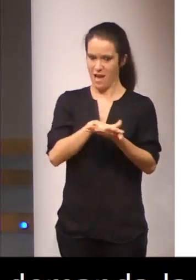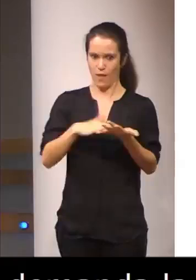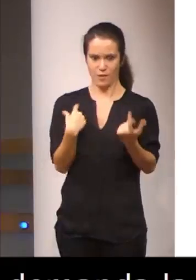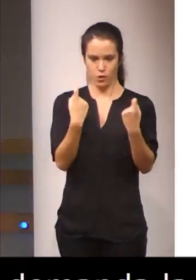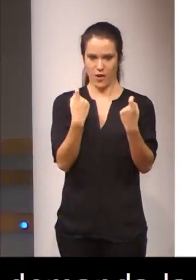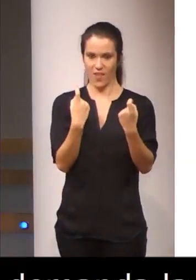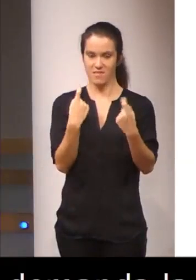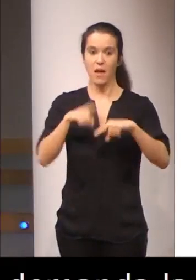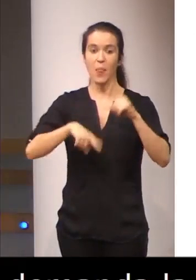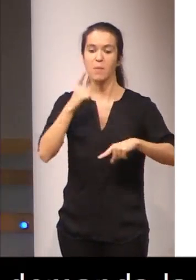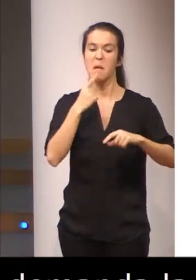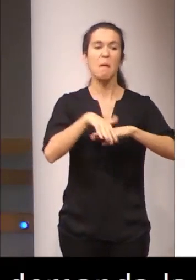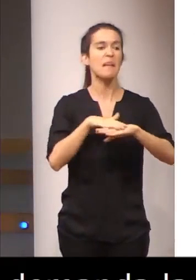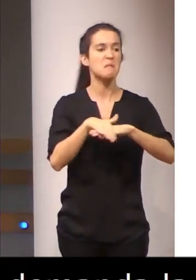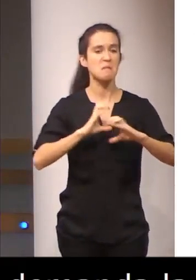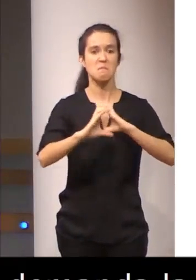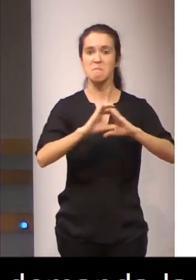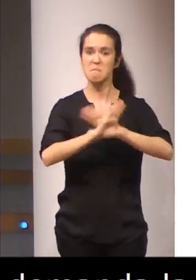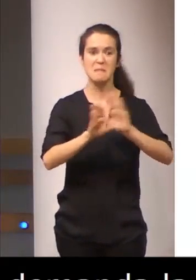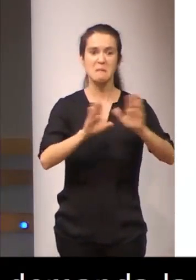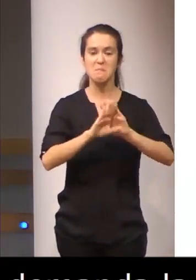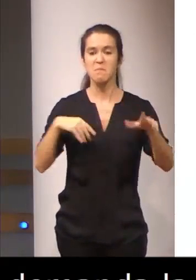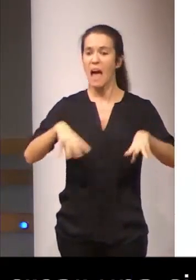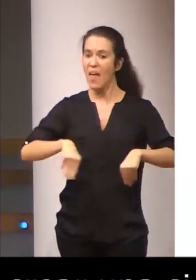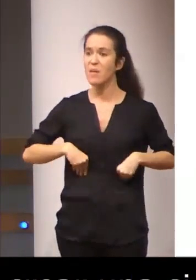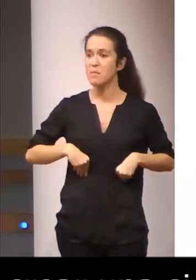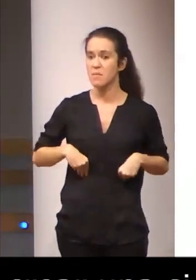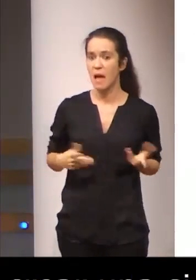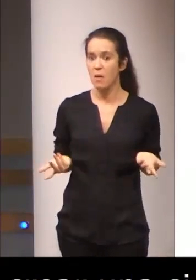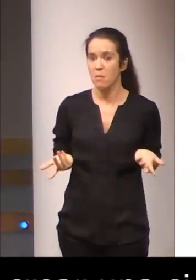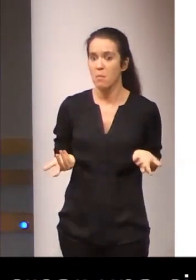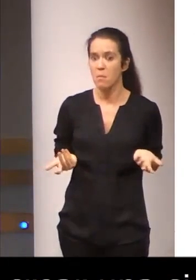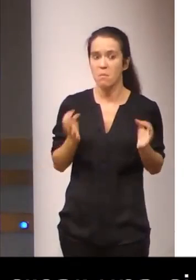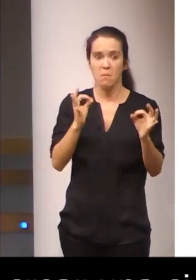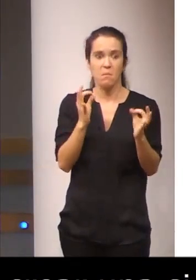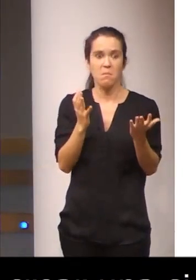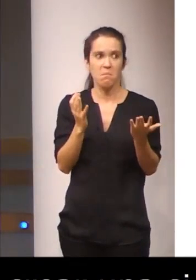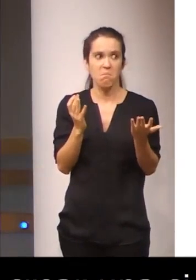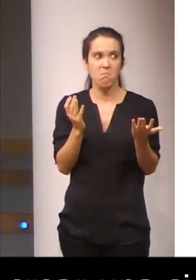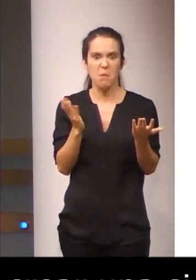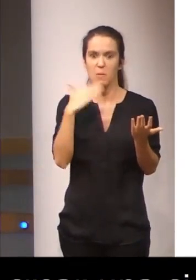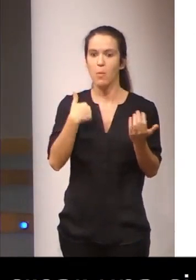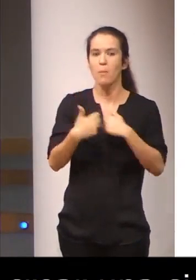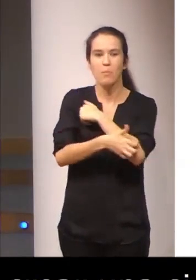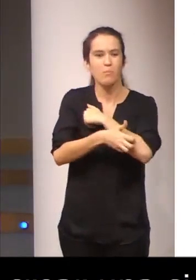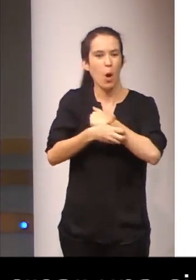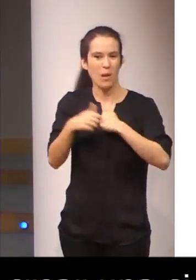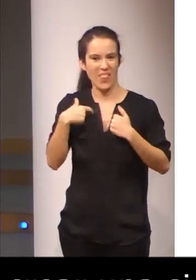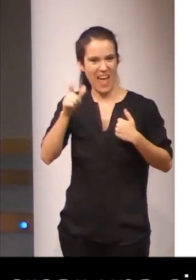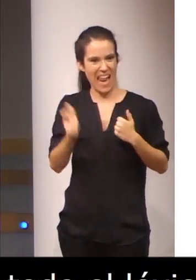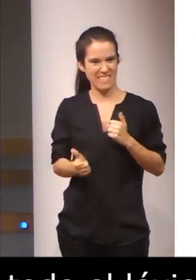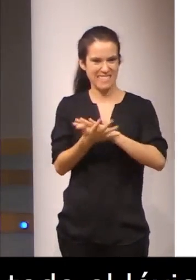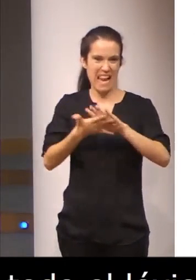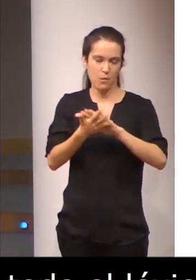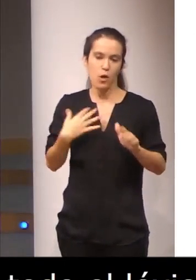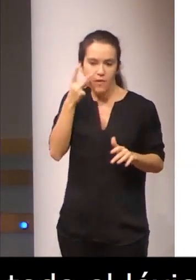si nos conformamos con aceptar, asumir o, digamos, apocarnos. Pobreza léxica de la lengua de signos, que no